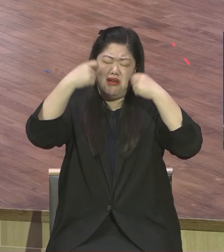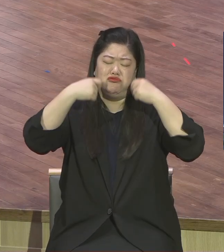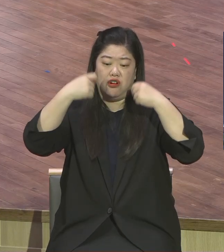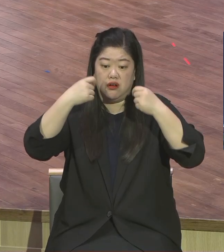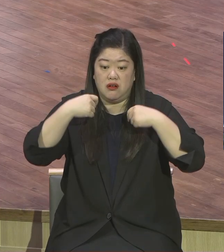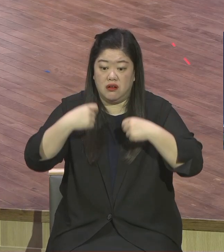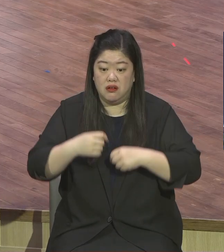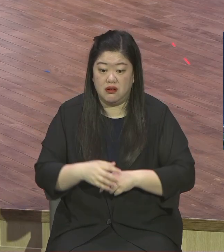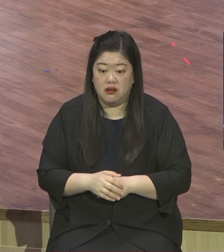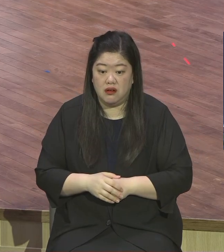겁니다